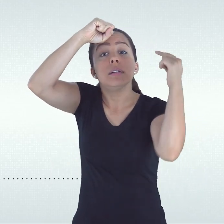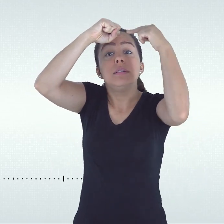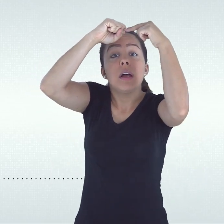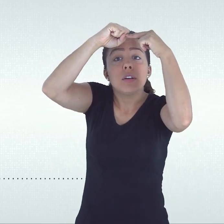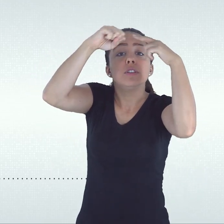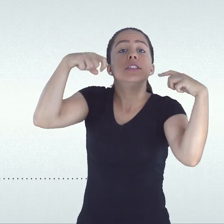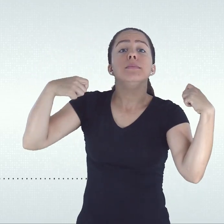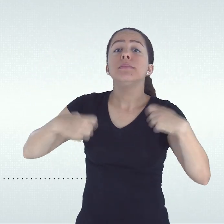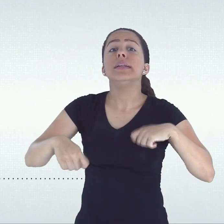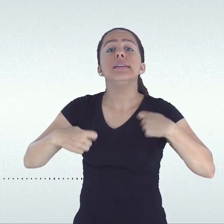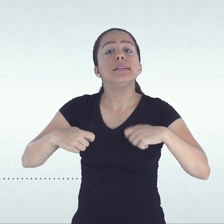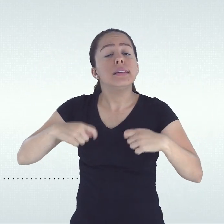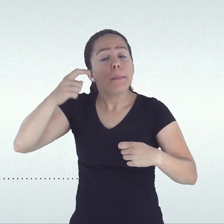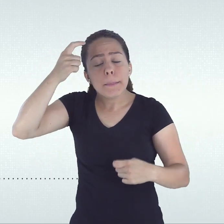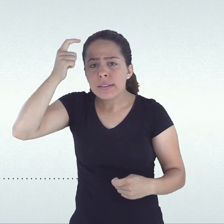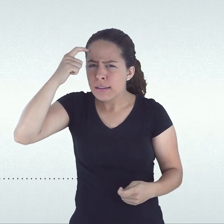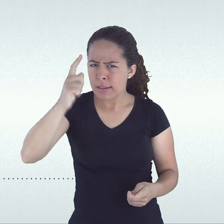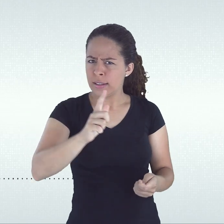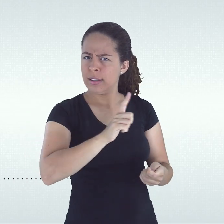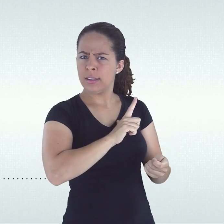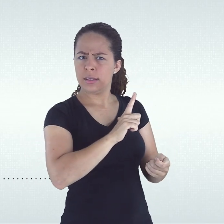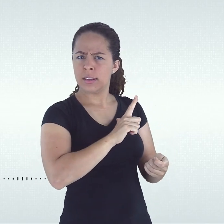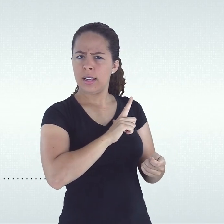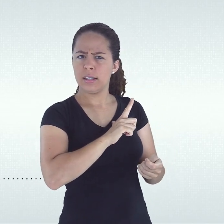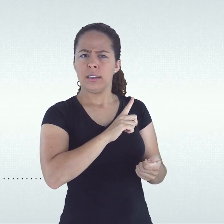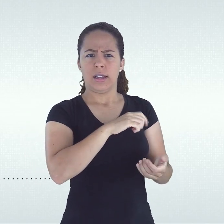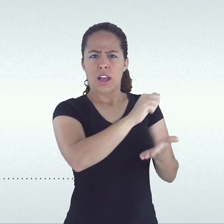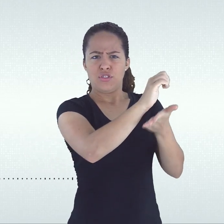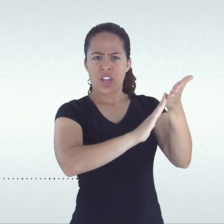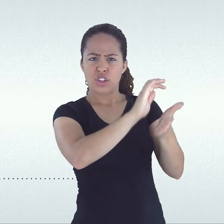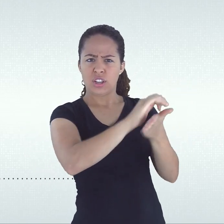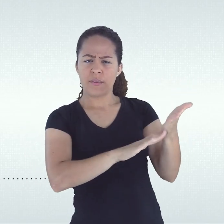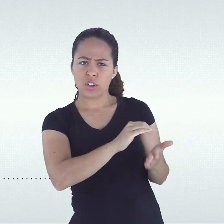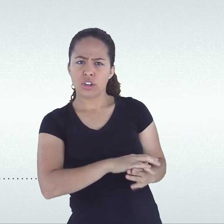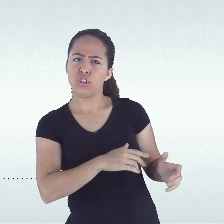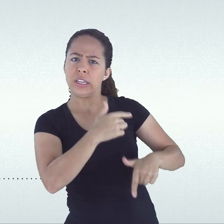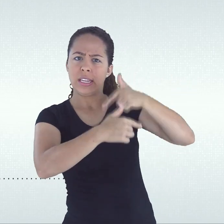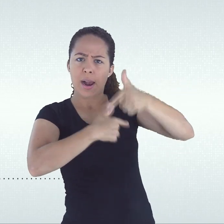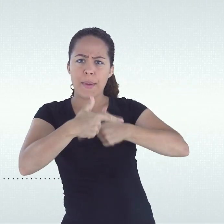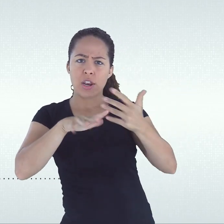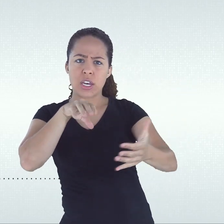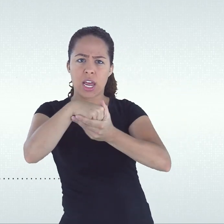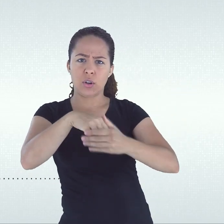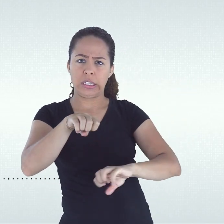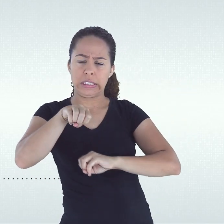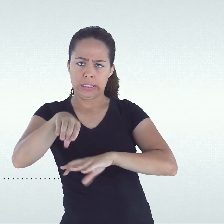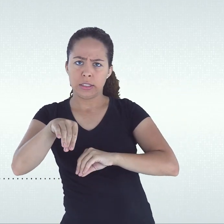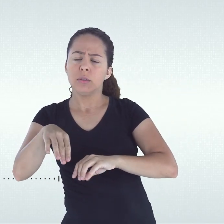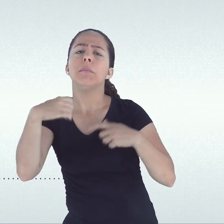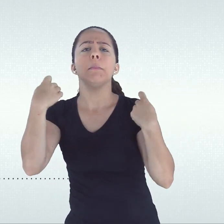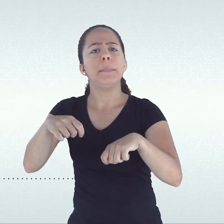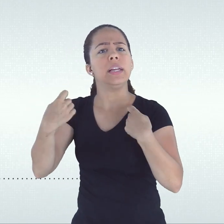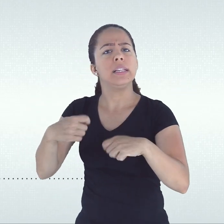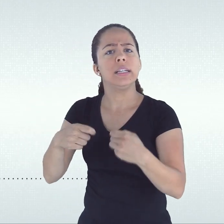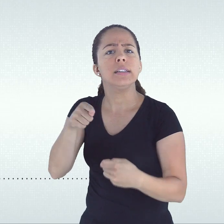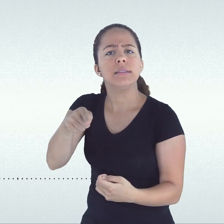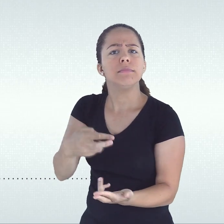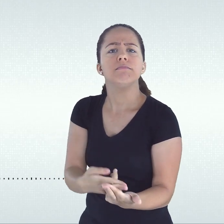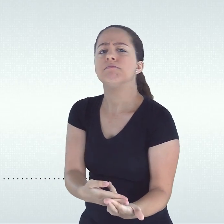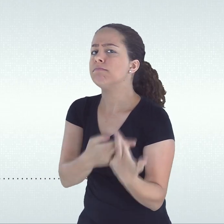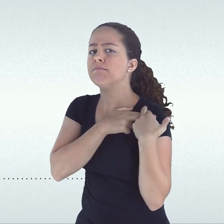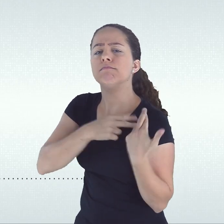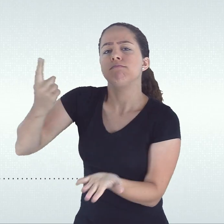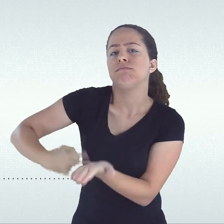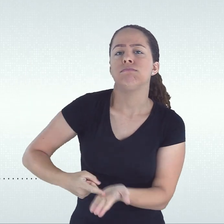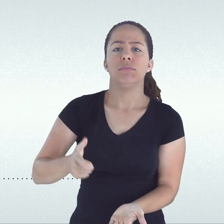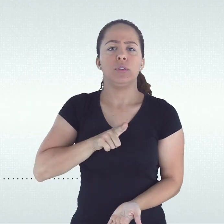que a aprendizagem deve ser o fim último de todas as atividades do ensino e o primeiro compromisso de todos